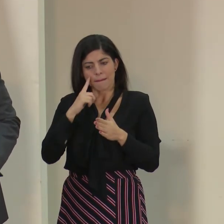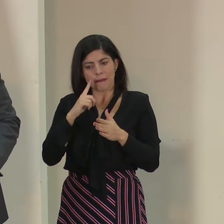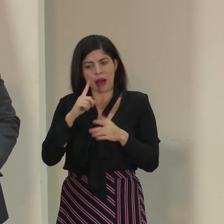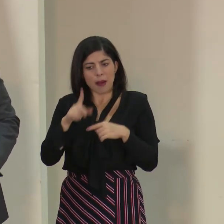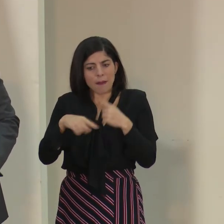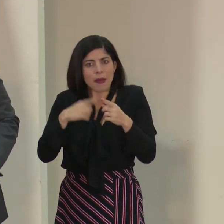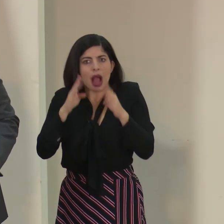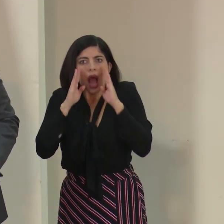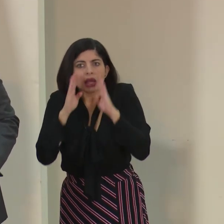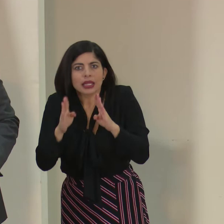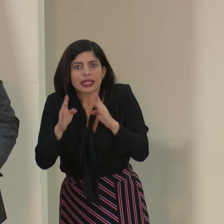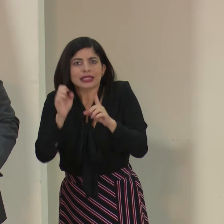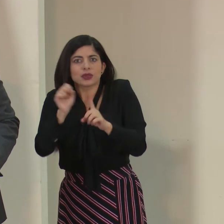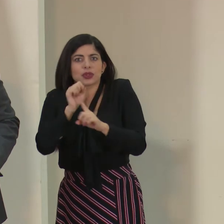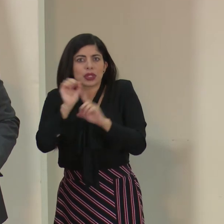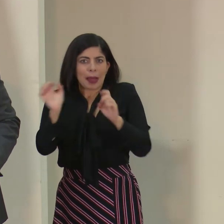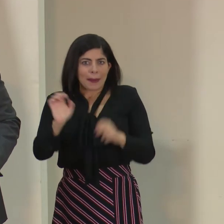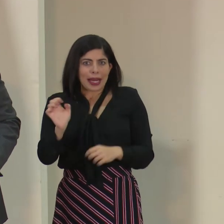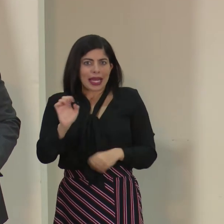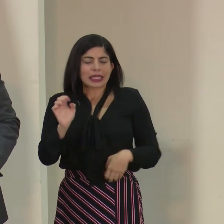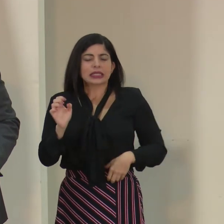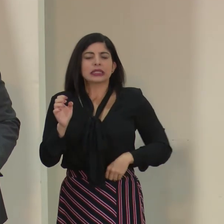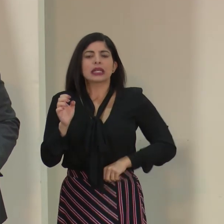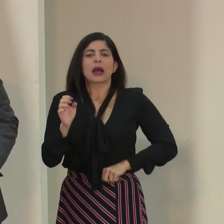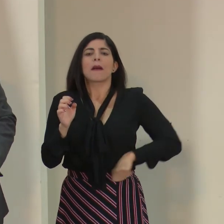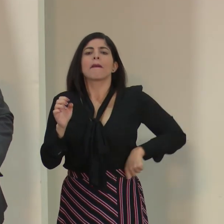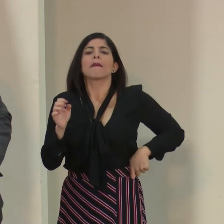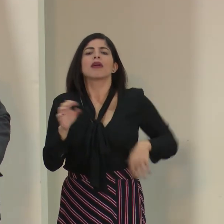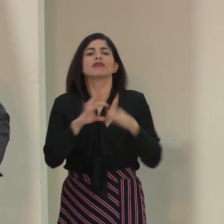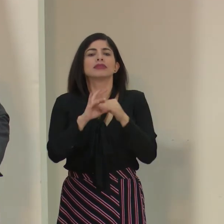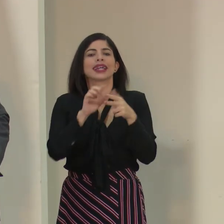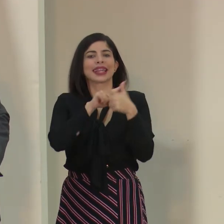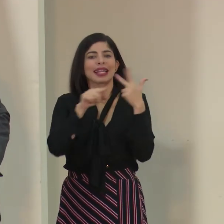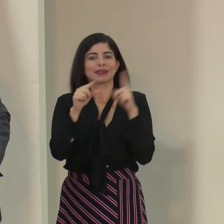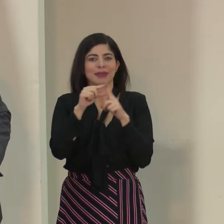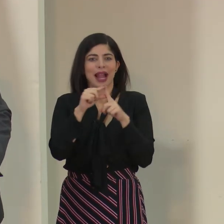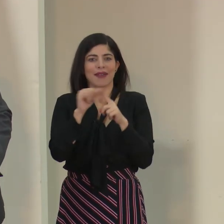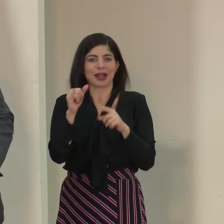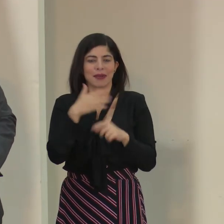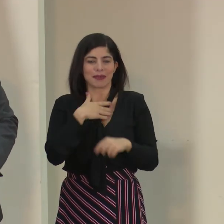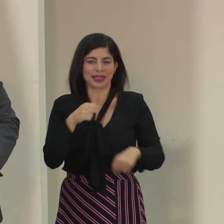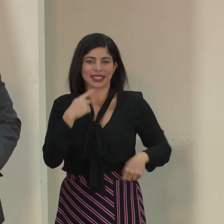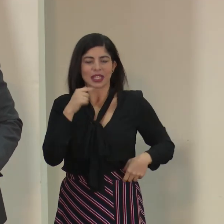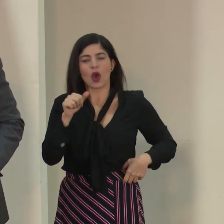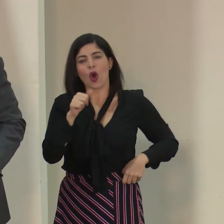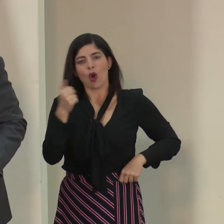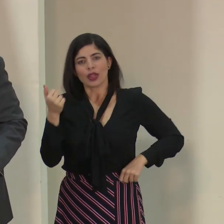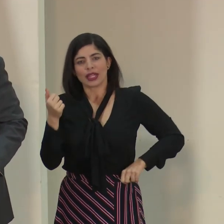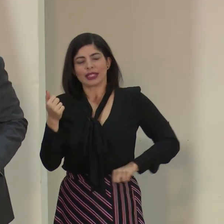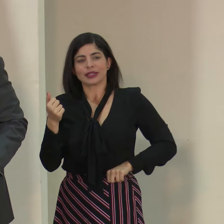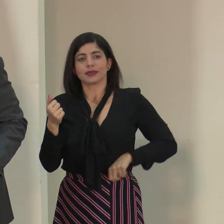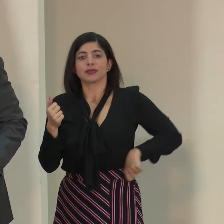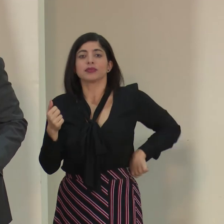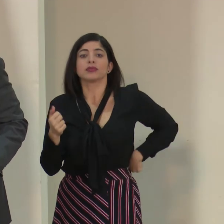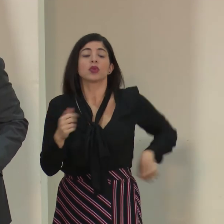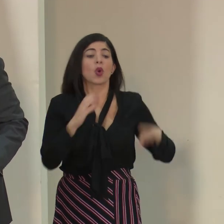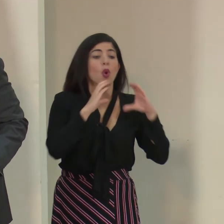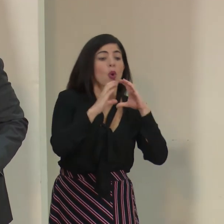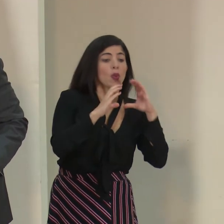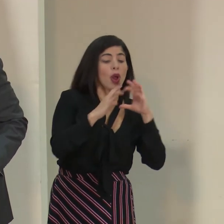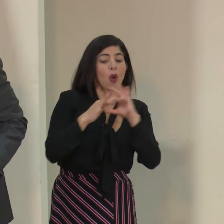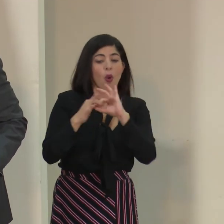eventual situación de emergencia y tiene que ver con tres palabras, como decía el doctor Clave, otras tres palabras, comunicación,